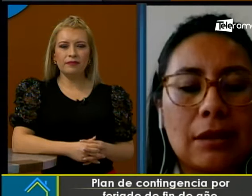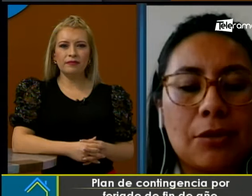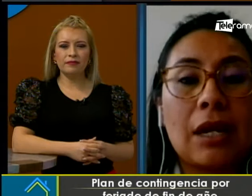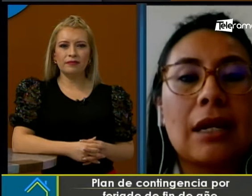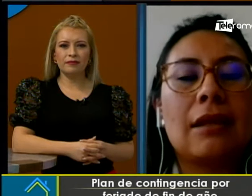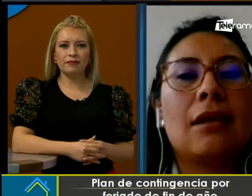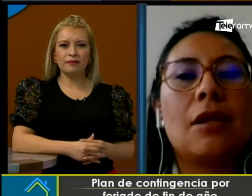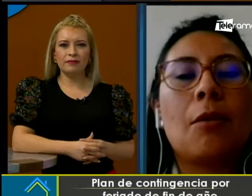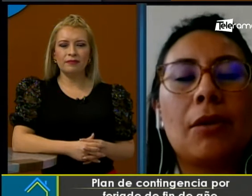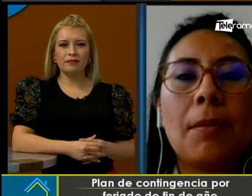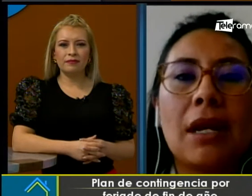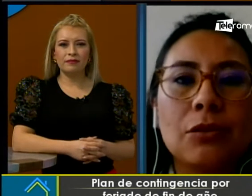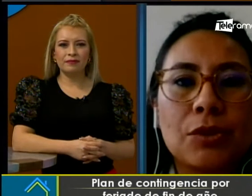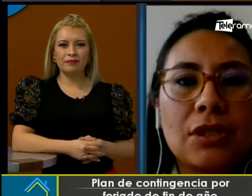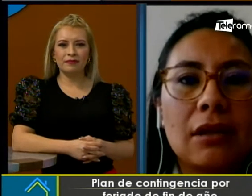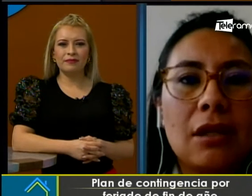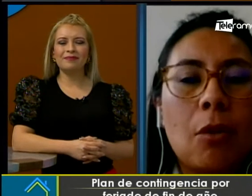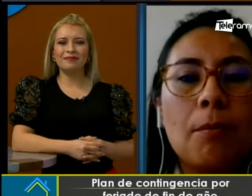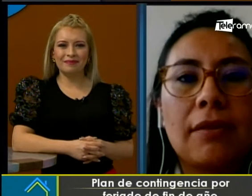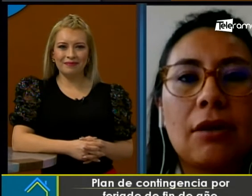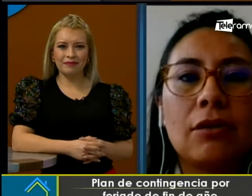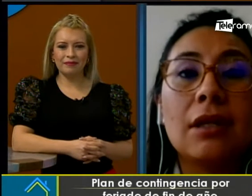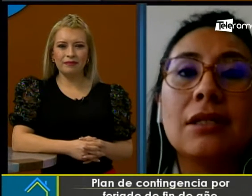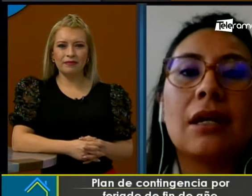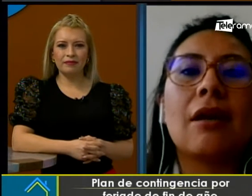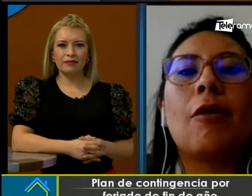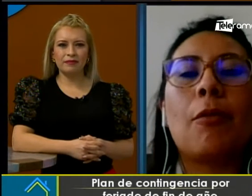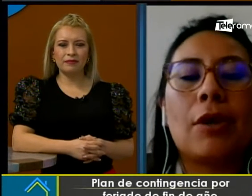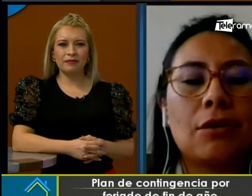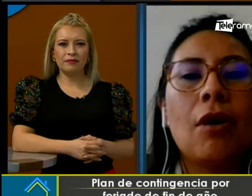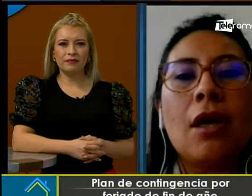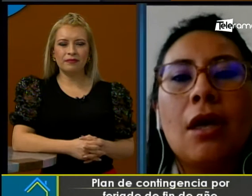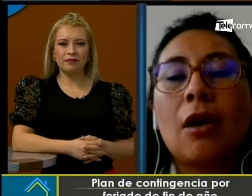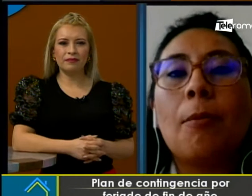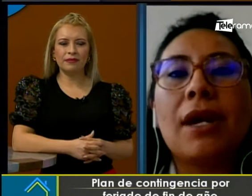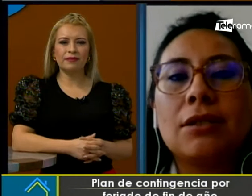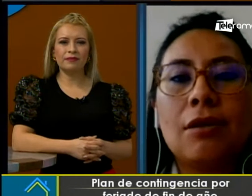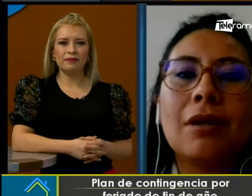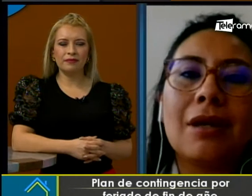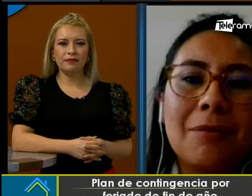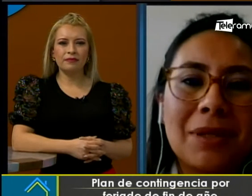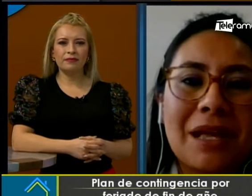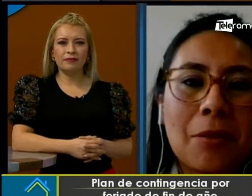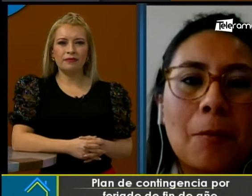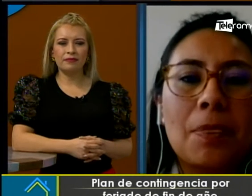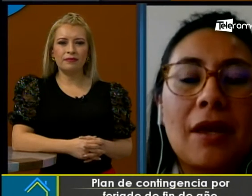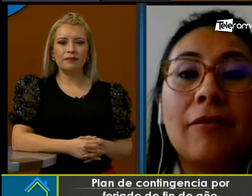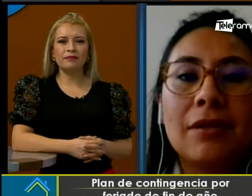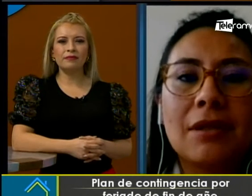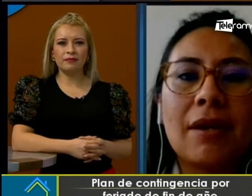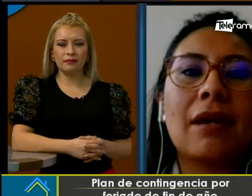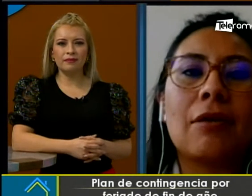por el señor alcalde, el ingeniero Pedro Palacios, pues está activo un plan de contingencia que ya fue puesto en operación el pasado